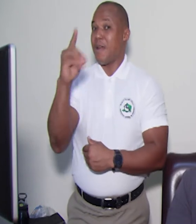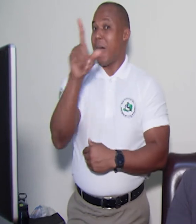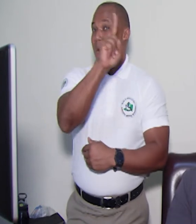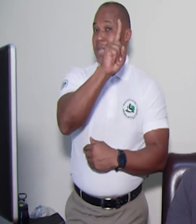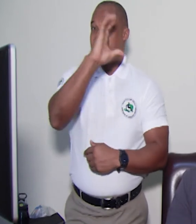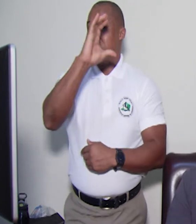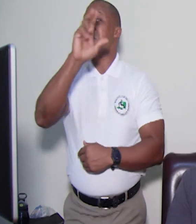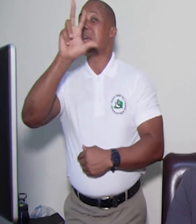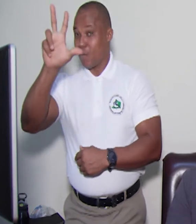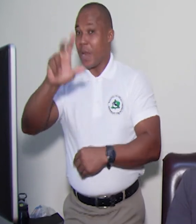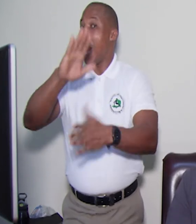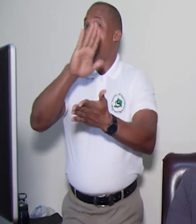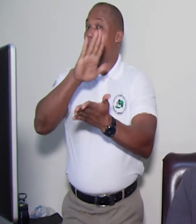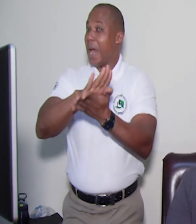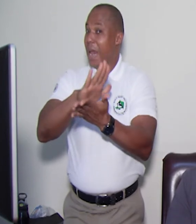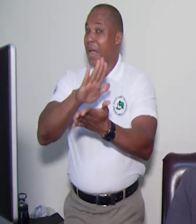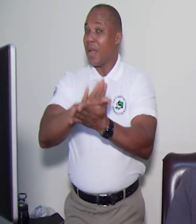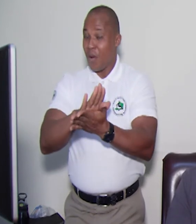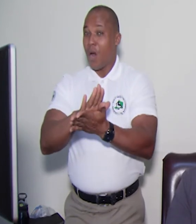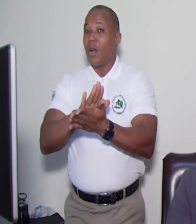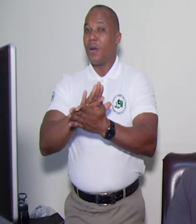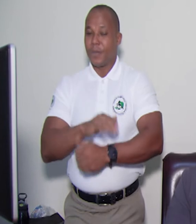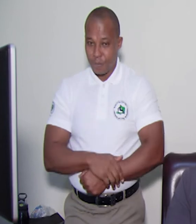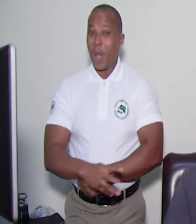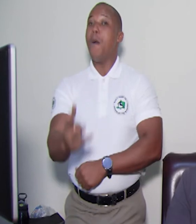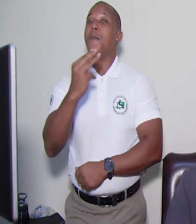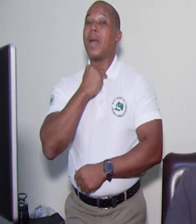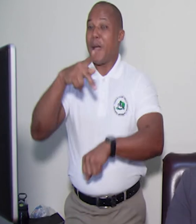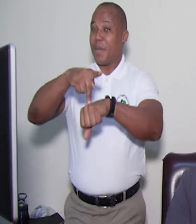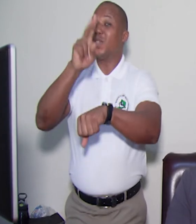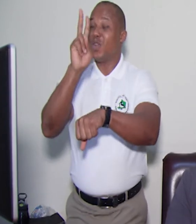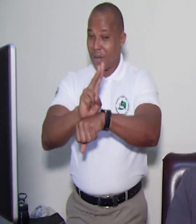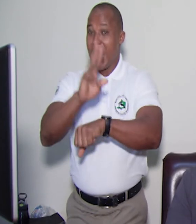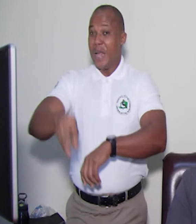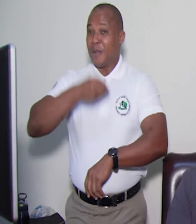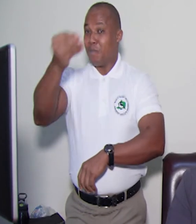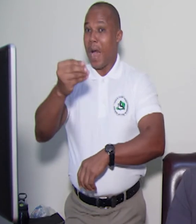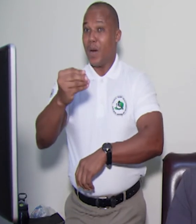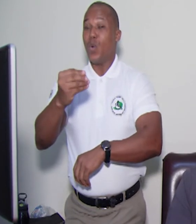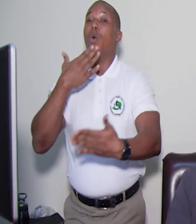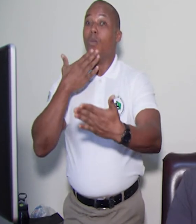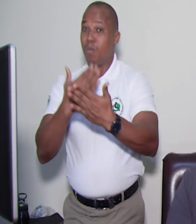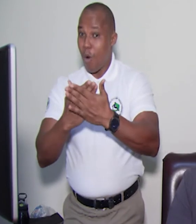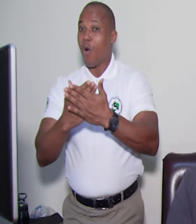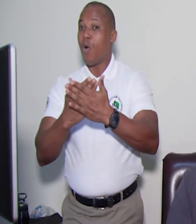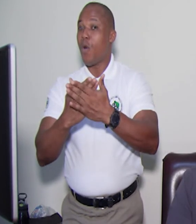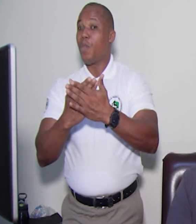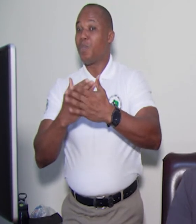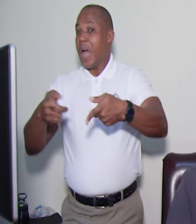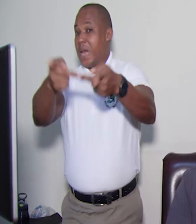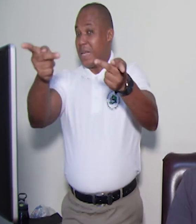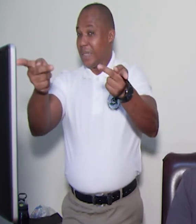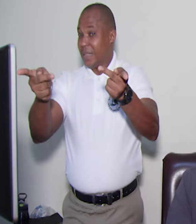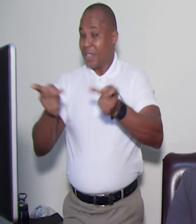l'ekol komunal sa se sou Meri Petionvil ki facilite nou li pou ke nou te ka vini ak moun yo pou yo pat